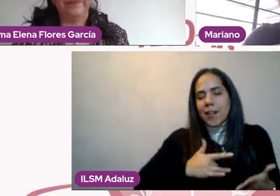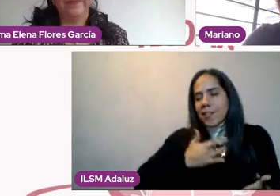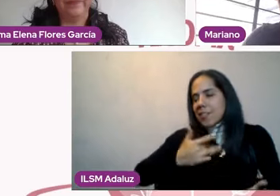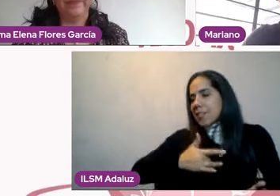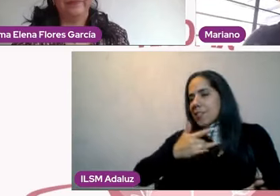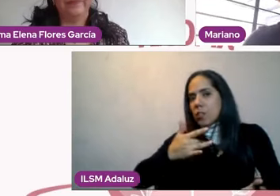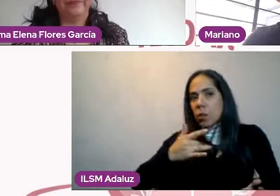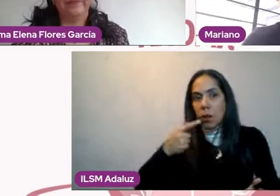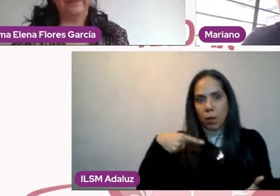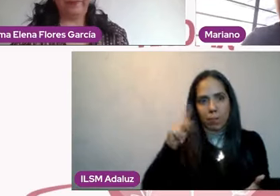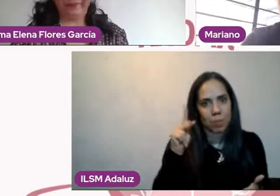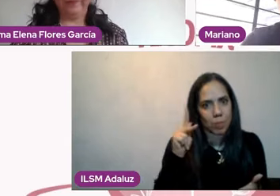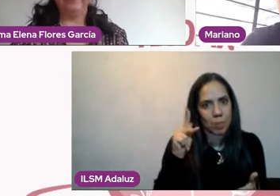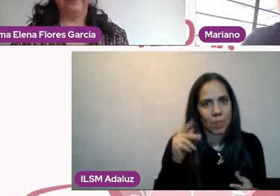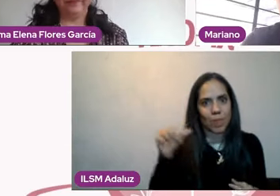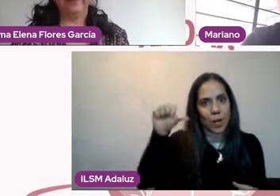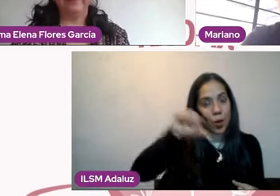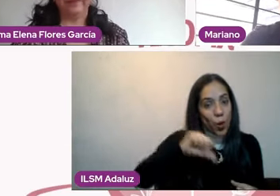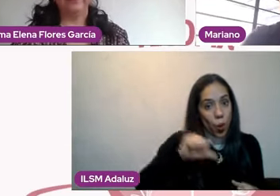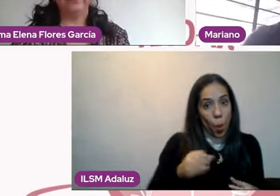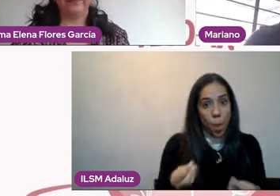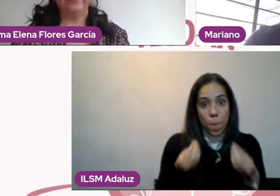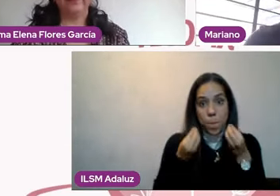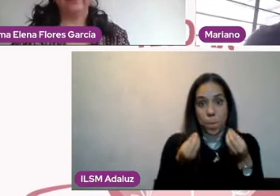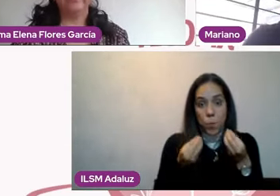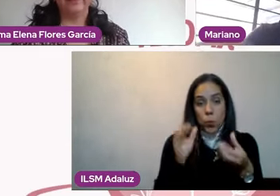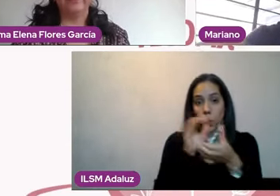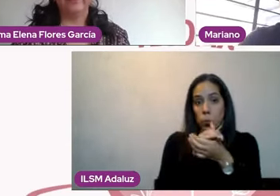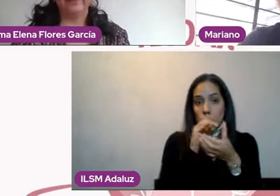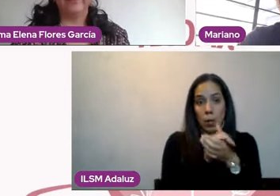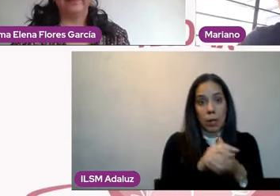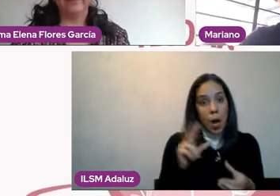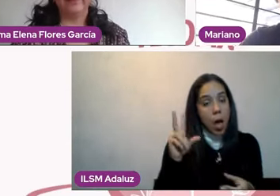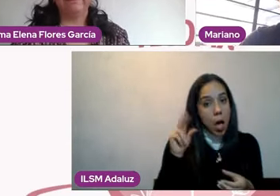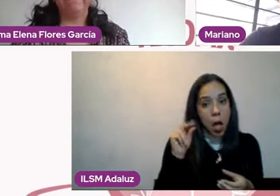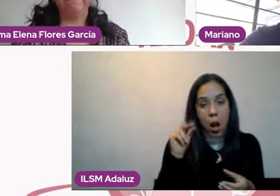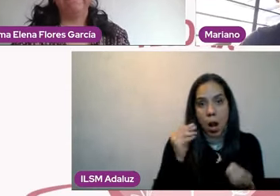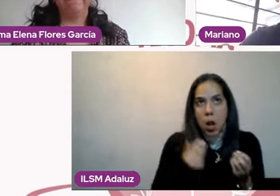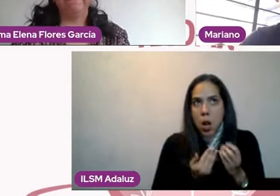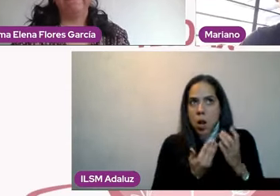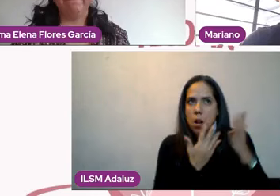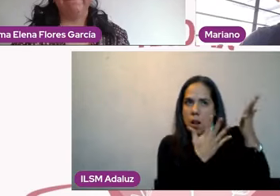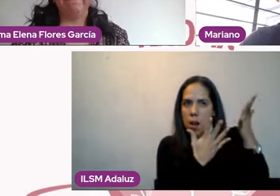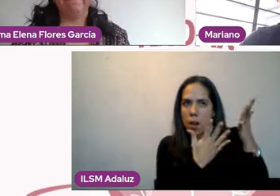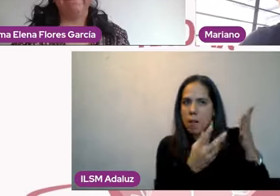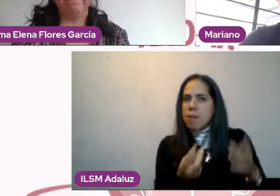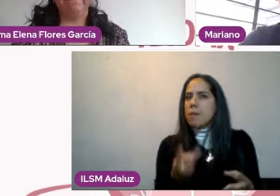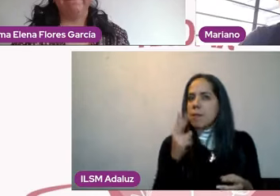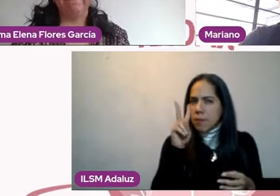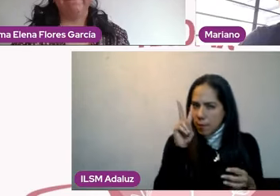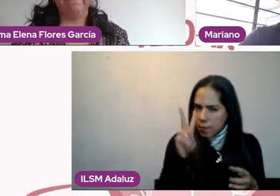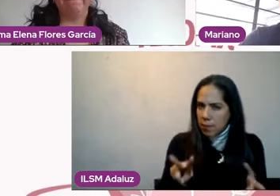que no son por deseo. Entonces, al entrar en esa dinámica,